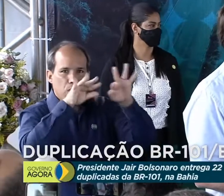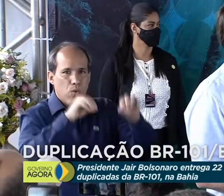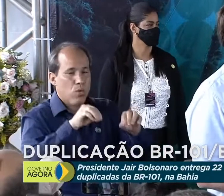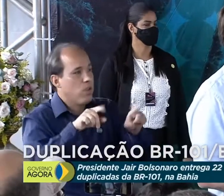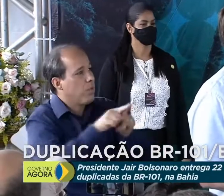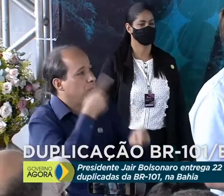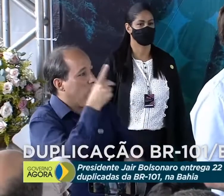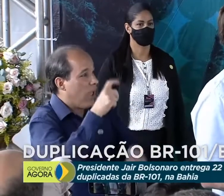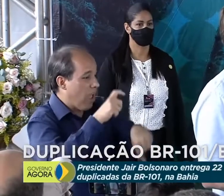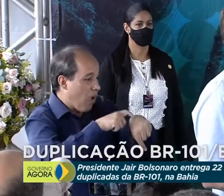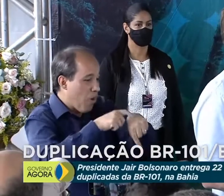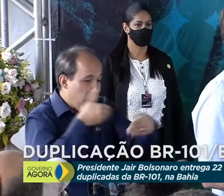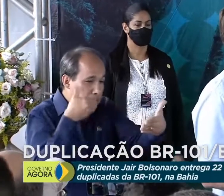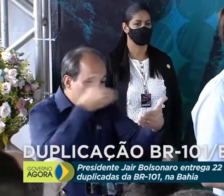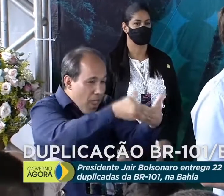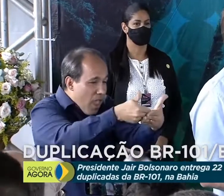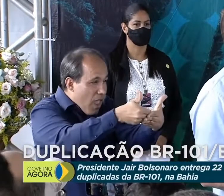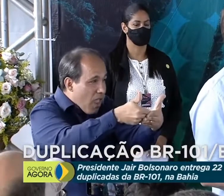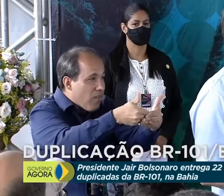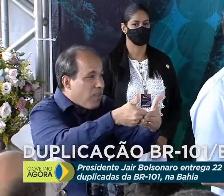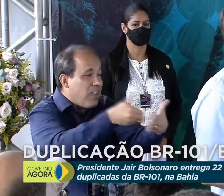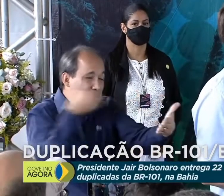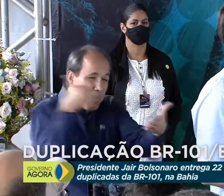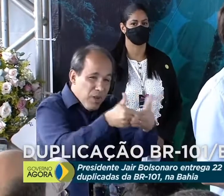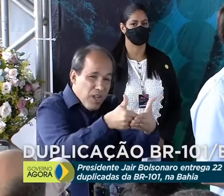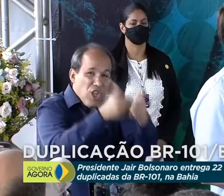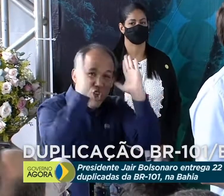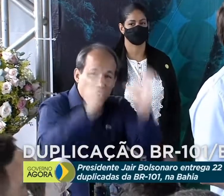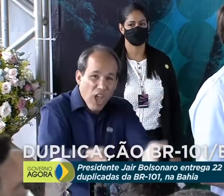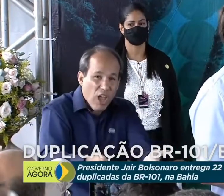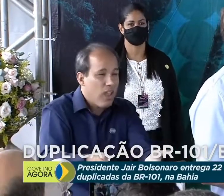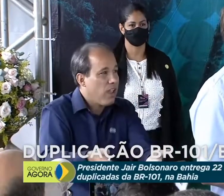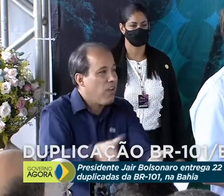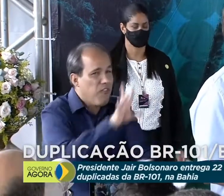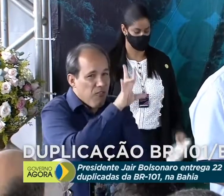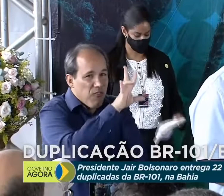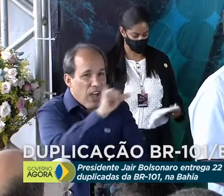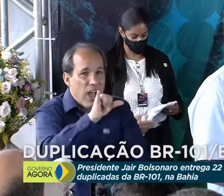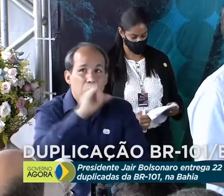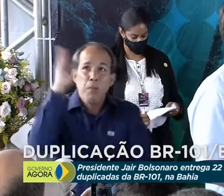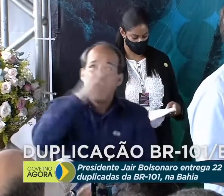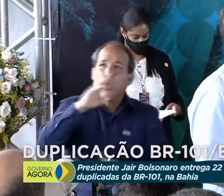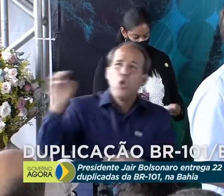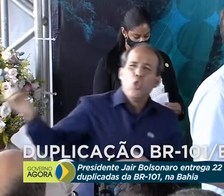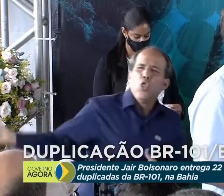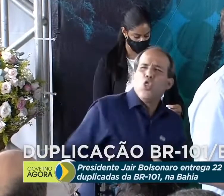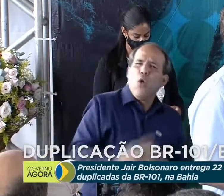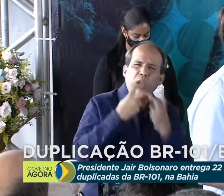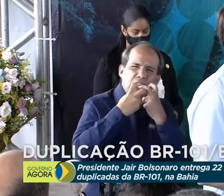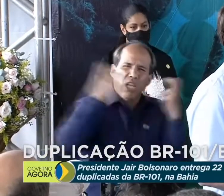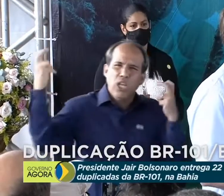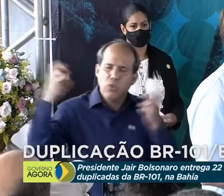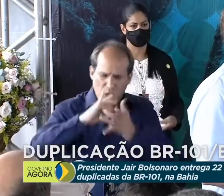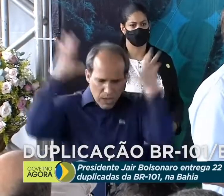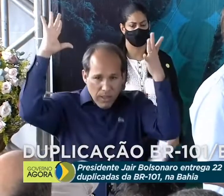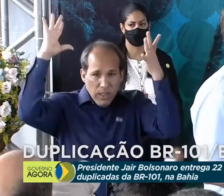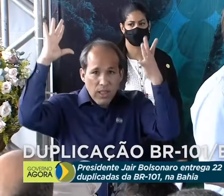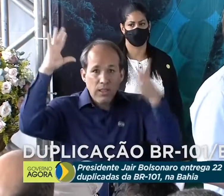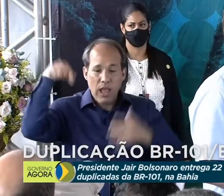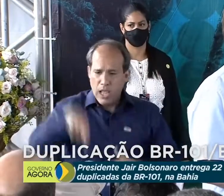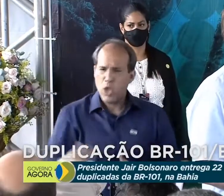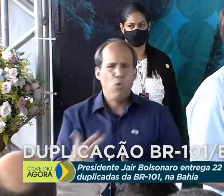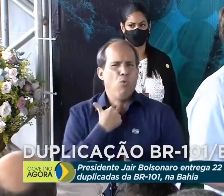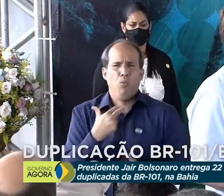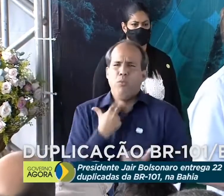está chegando a hora, pessoal, está chegando a hora de o Brasil dar um novo grito de independência que não podemos